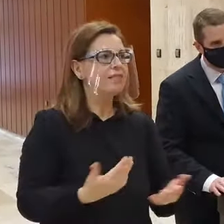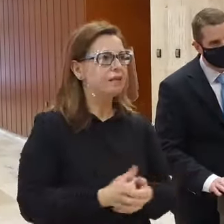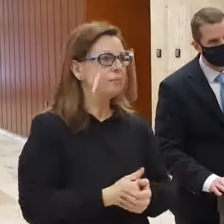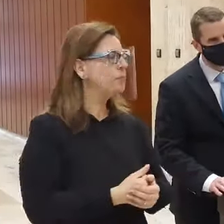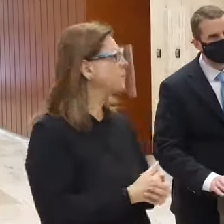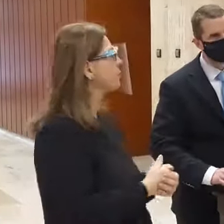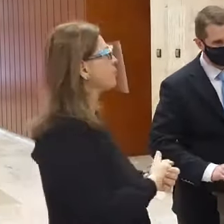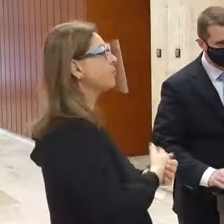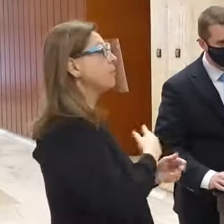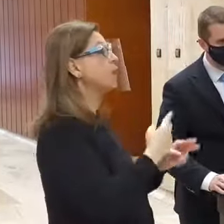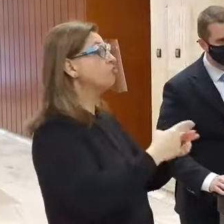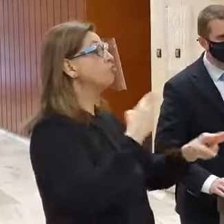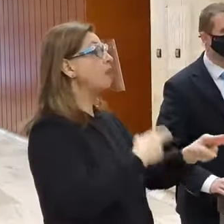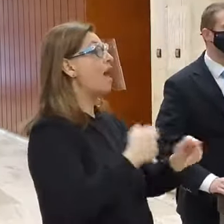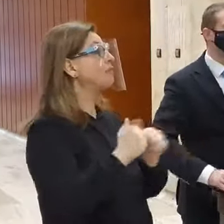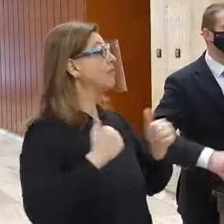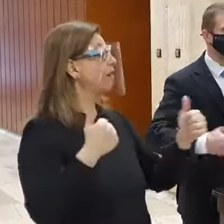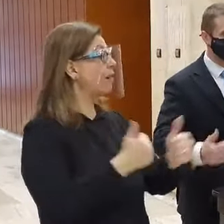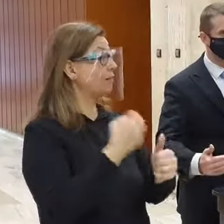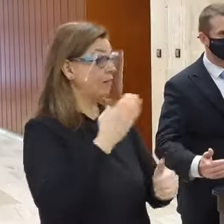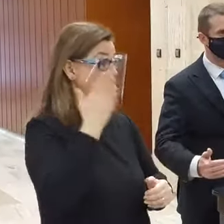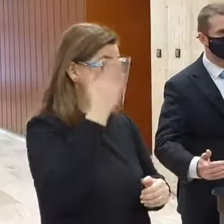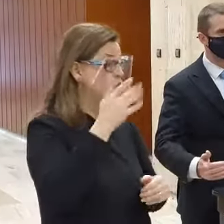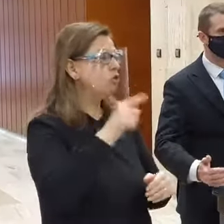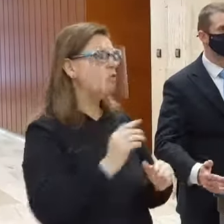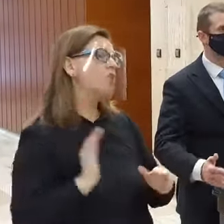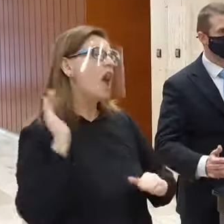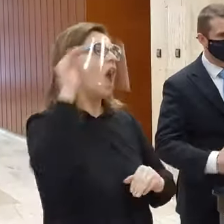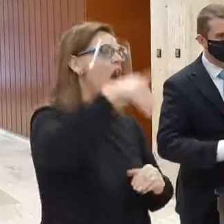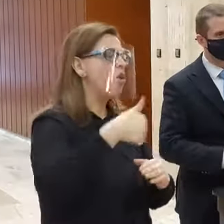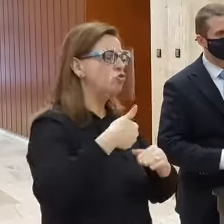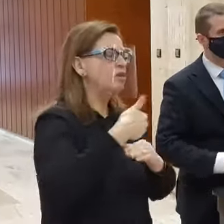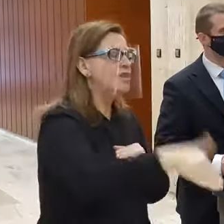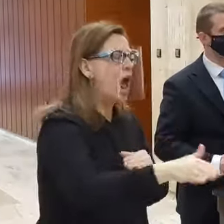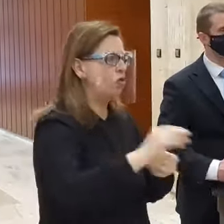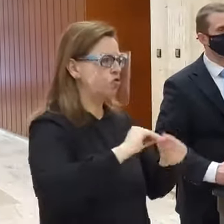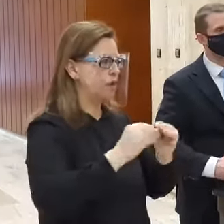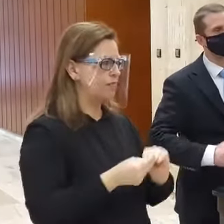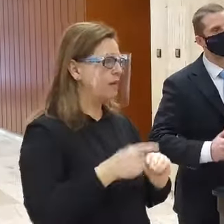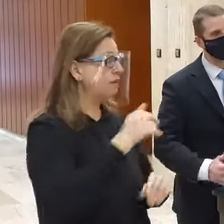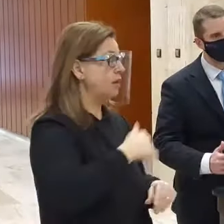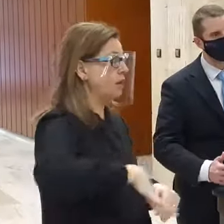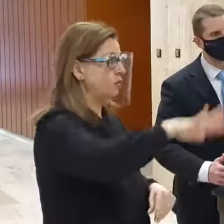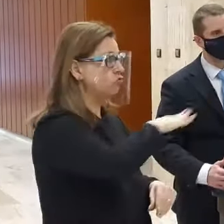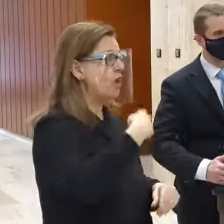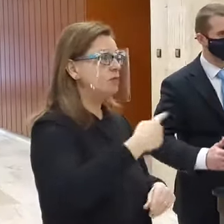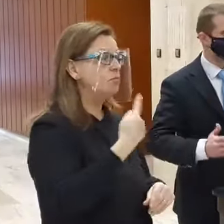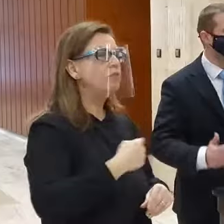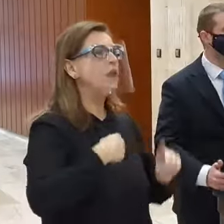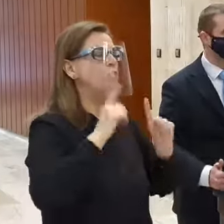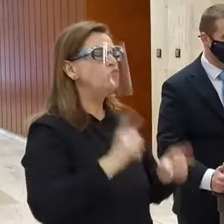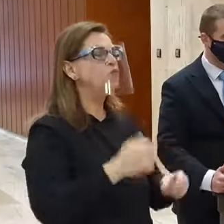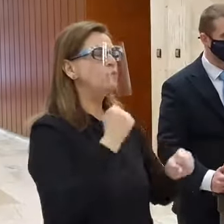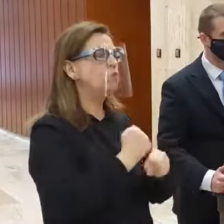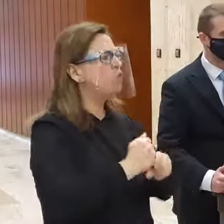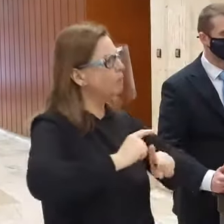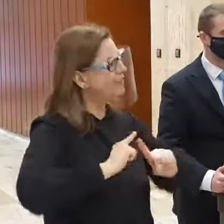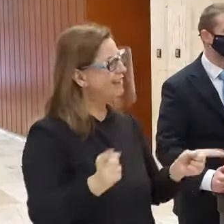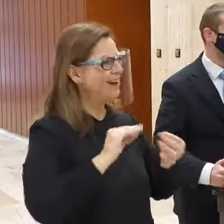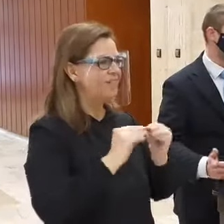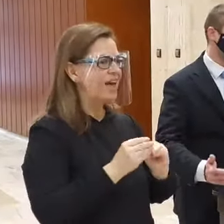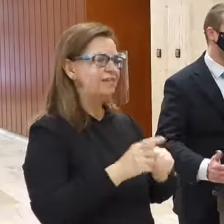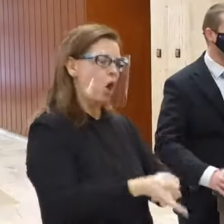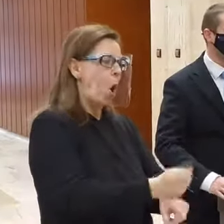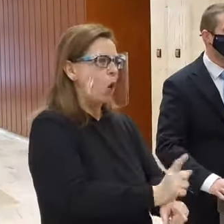štátna karanténa, ak príde, tak bude až ďalším krokom. V tejto chvíli sme sa všetci zhodli na tom, že sú tu iné kroky, ktoré musíme urobiť podľa možností